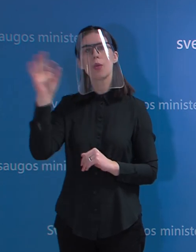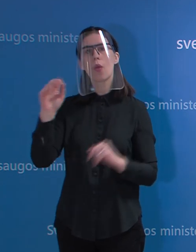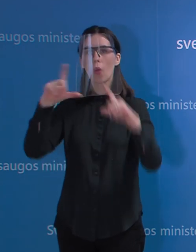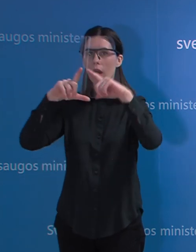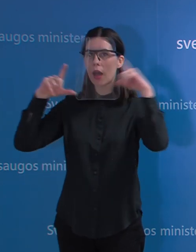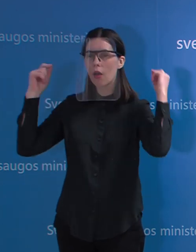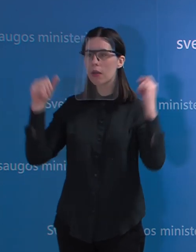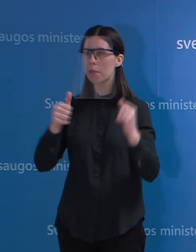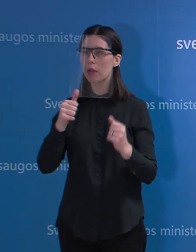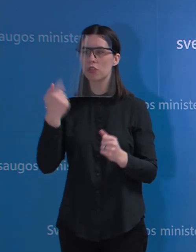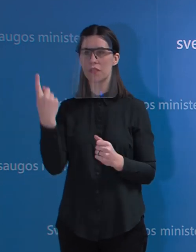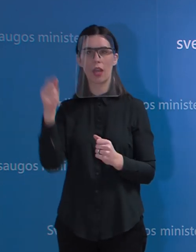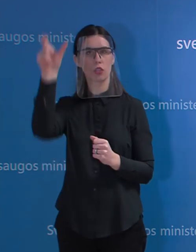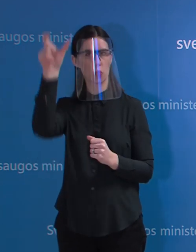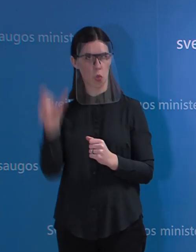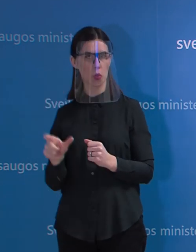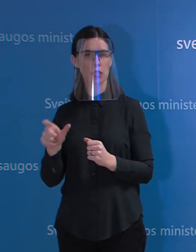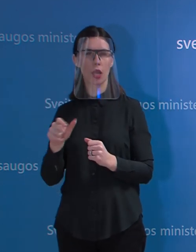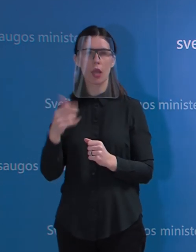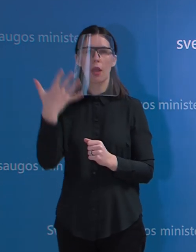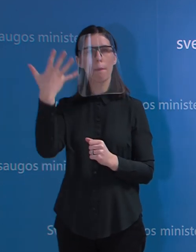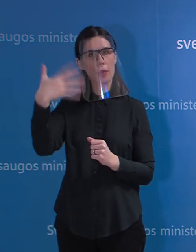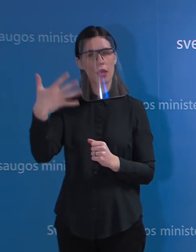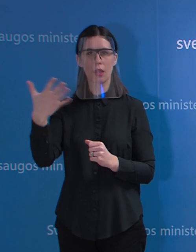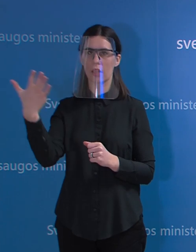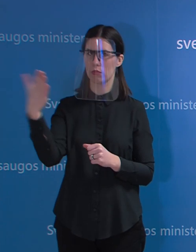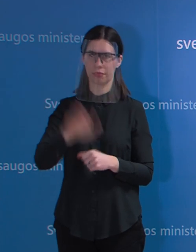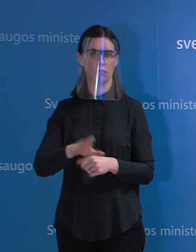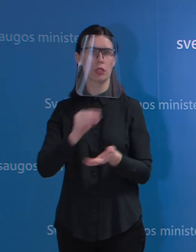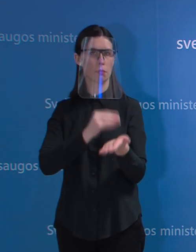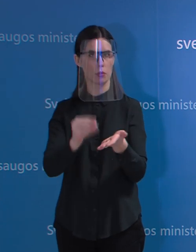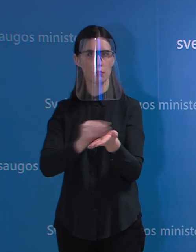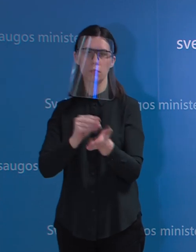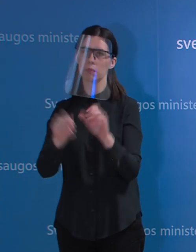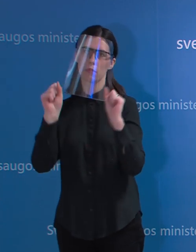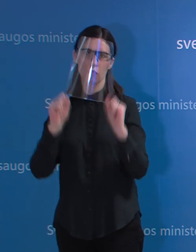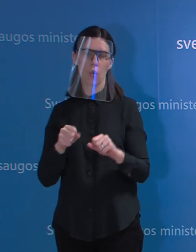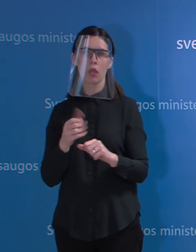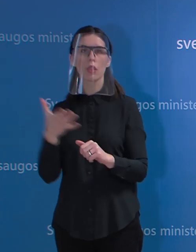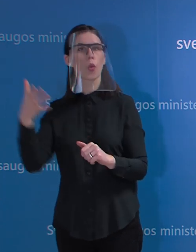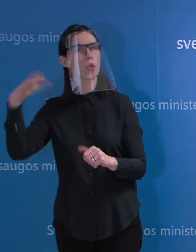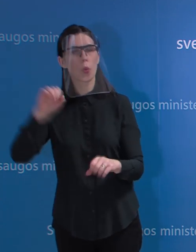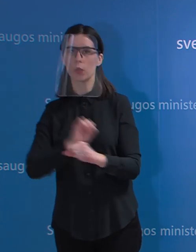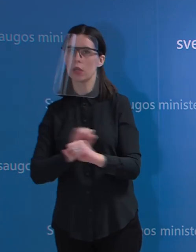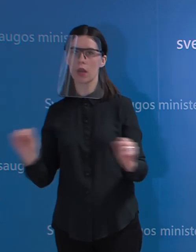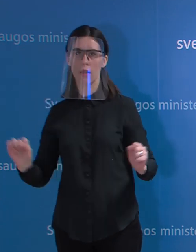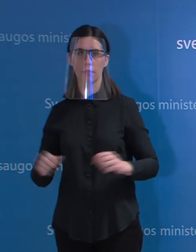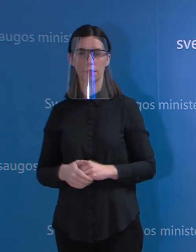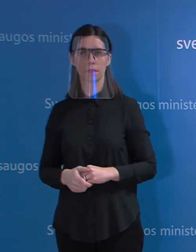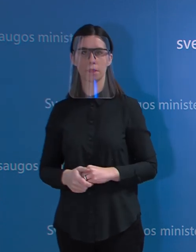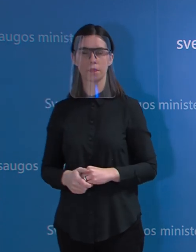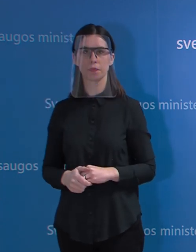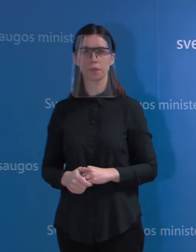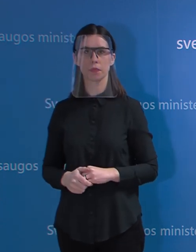žmogus negalėtų įsigyti daugiau kaip penkiasdešimties, nes turėkim galvoje, kad žmogus,